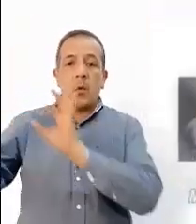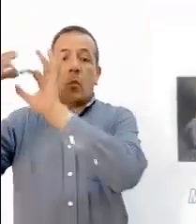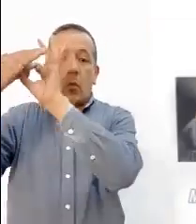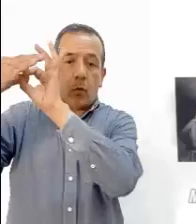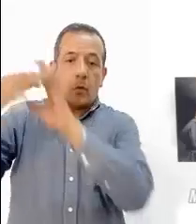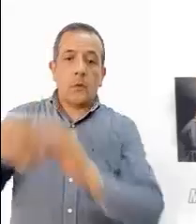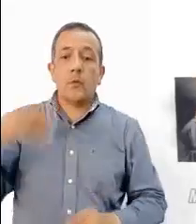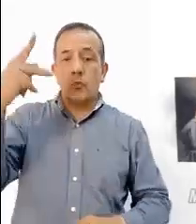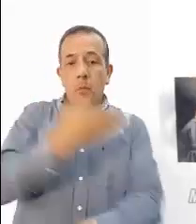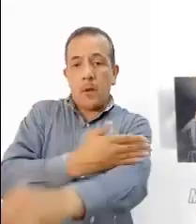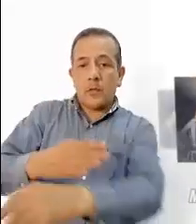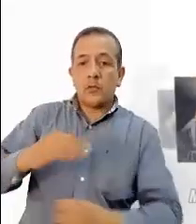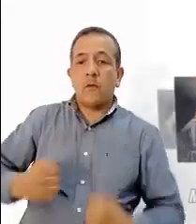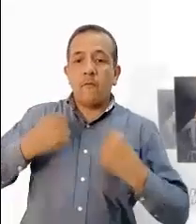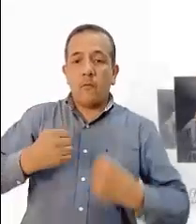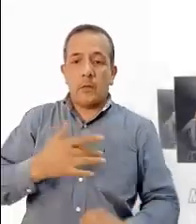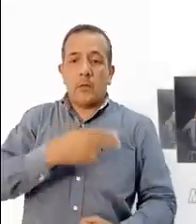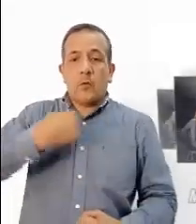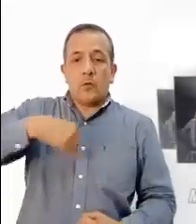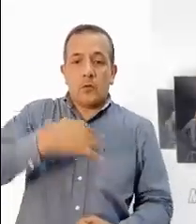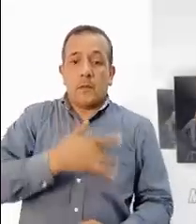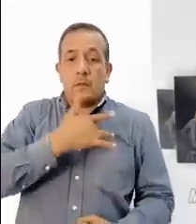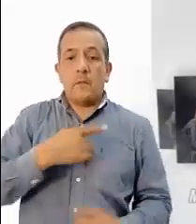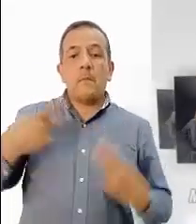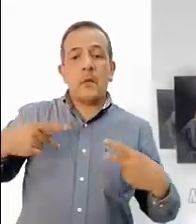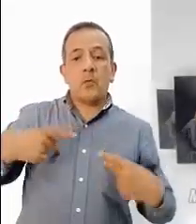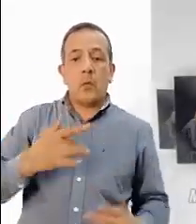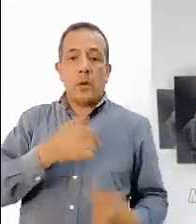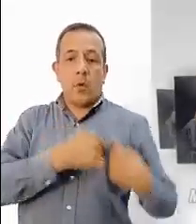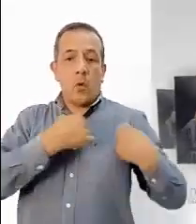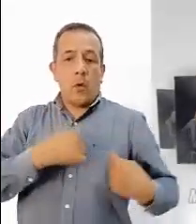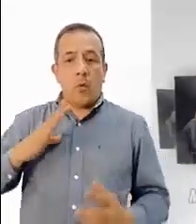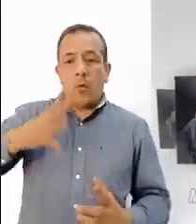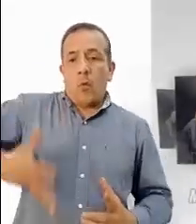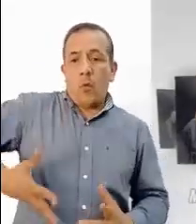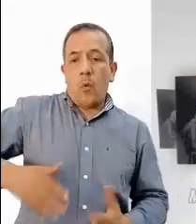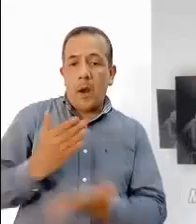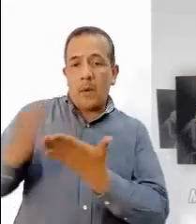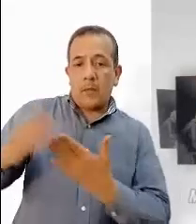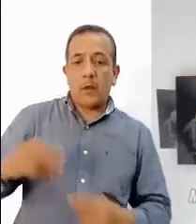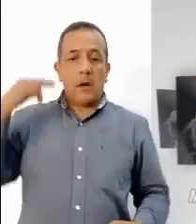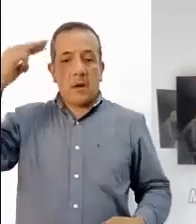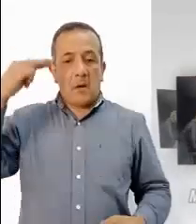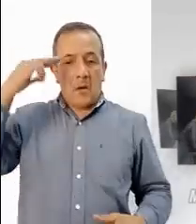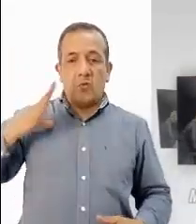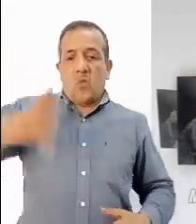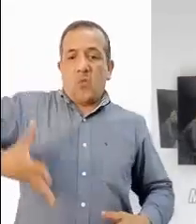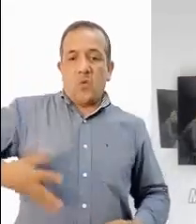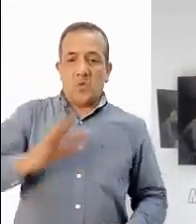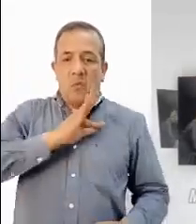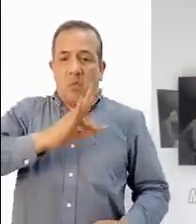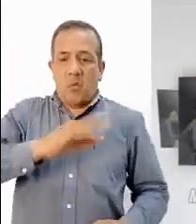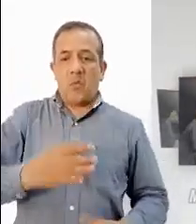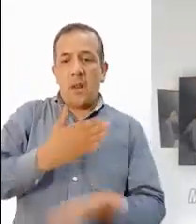Él hace sentir el poder de su brazo, dispersa a los de corazón altanero, destrona a los potentados y exalta a los